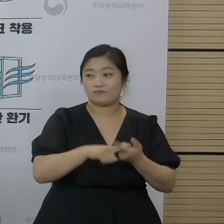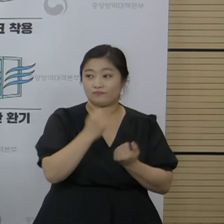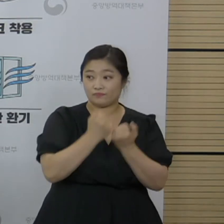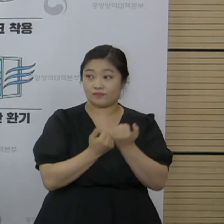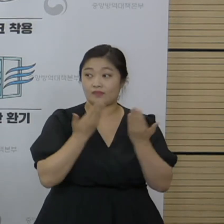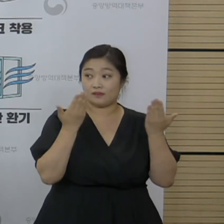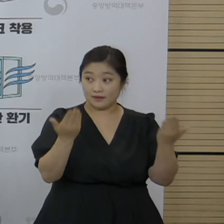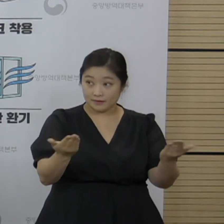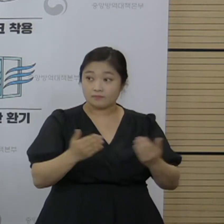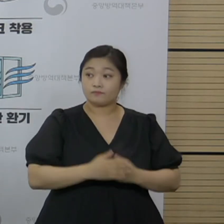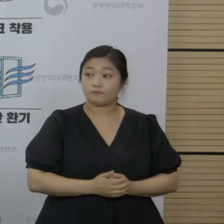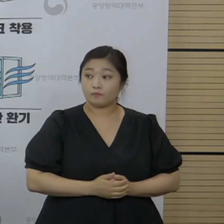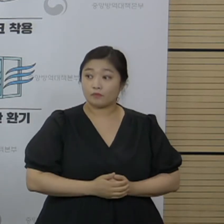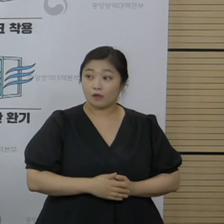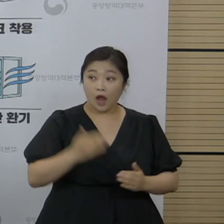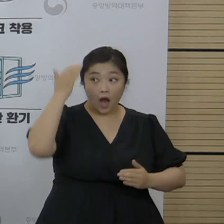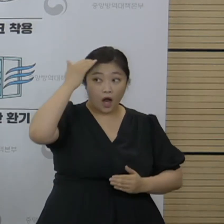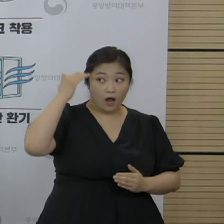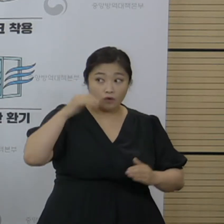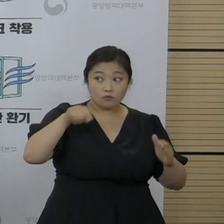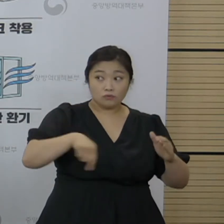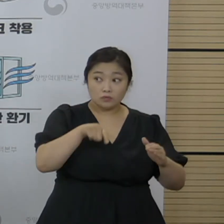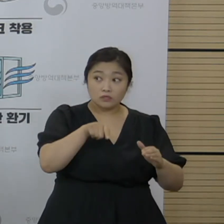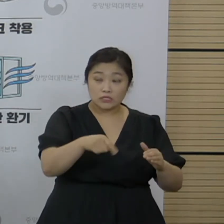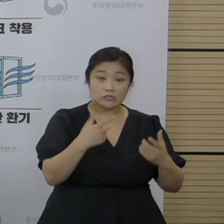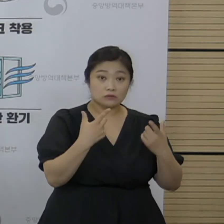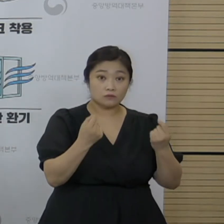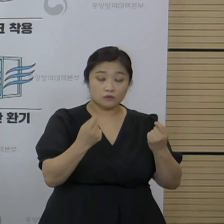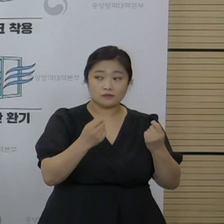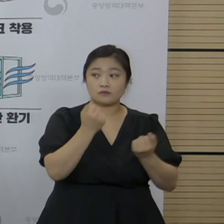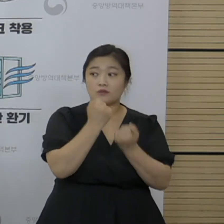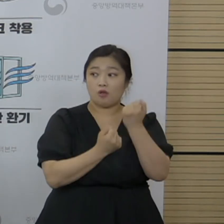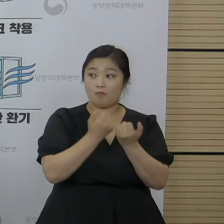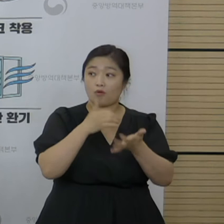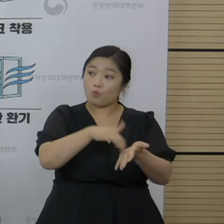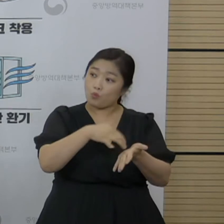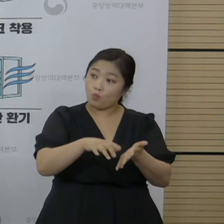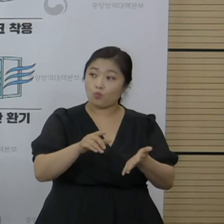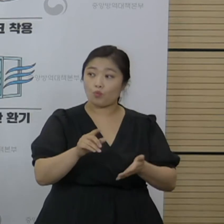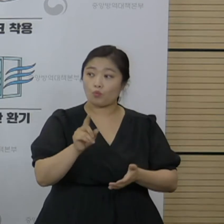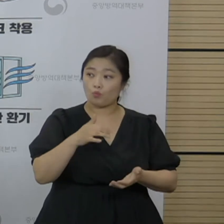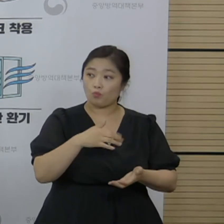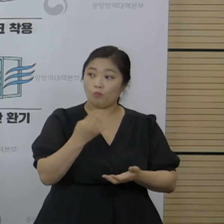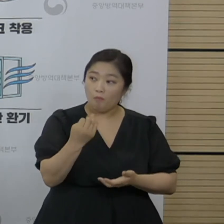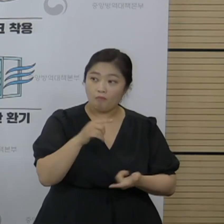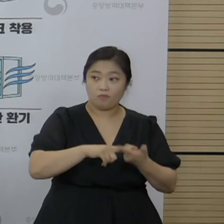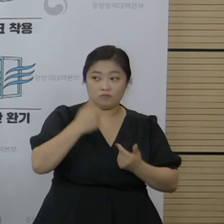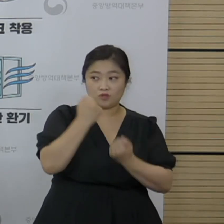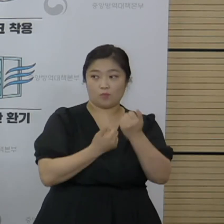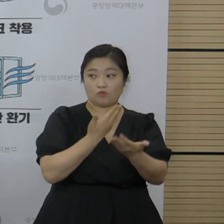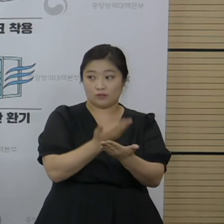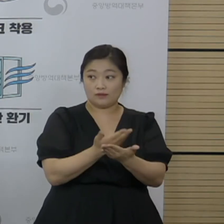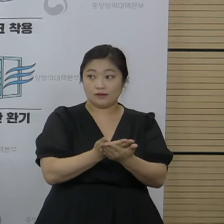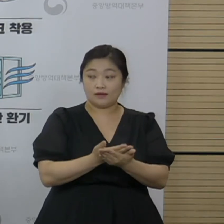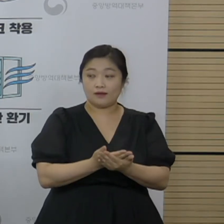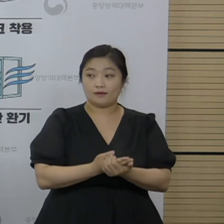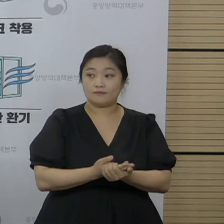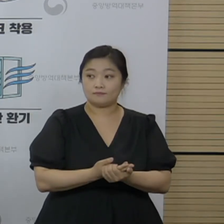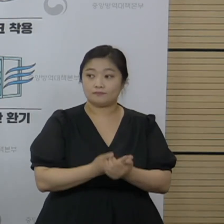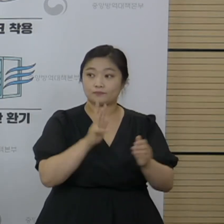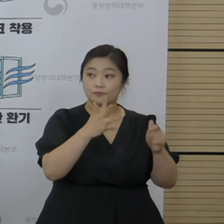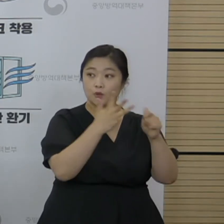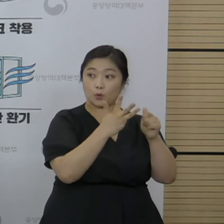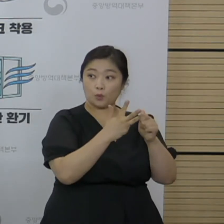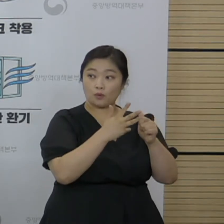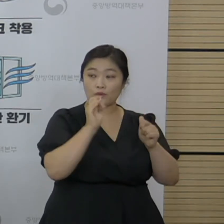기자님 국내 돌파 감염 사례에 대해서 통계 등을 설명해 달라고 했고 또 여덟 번째